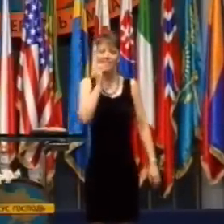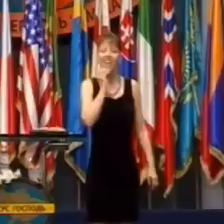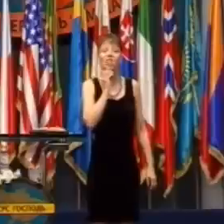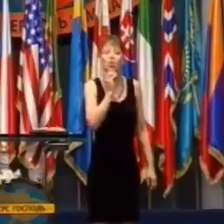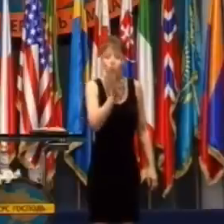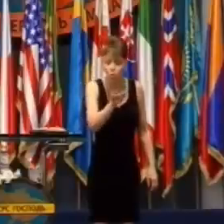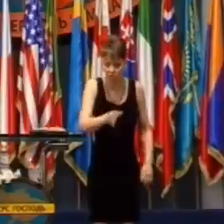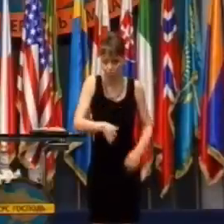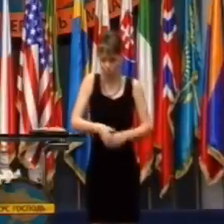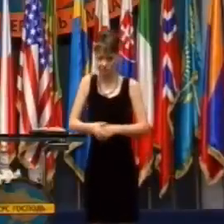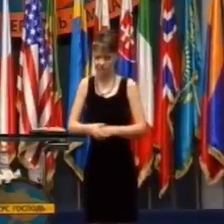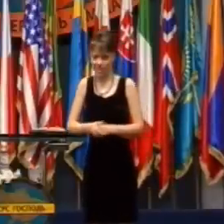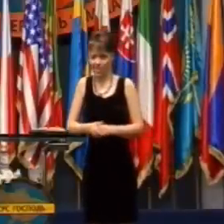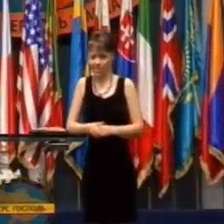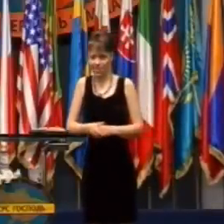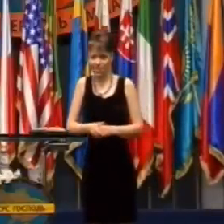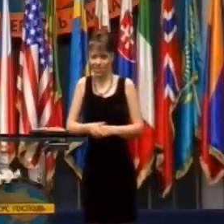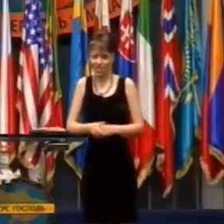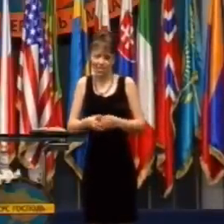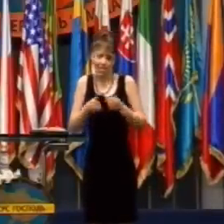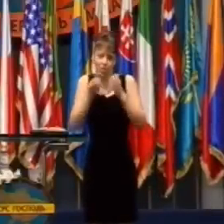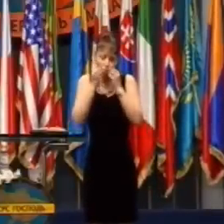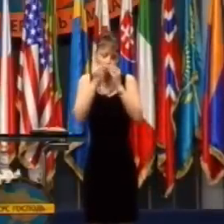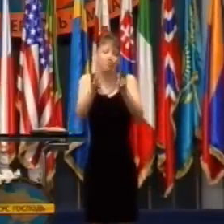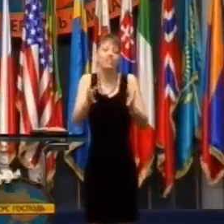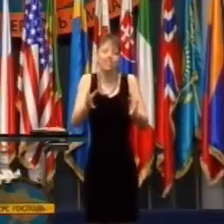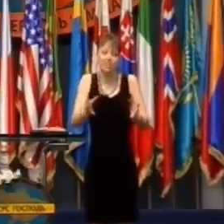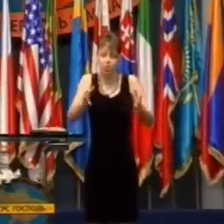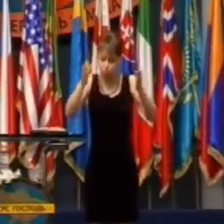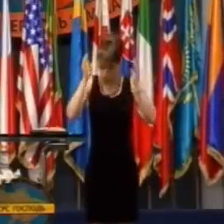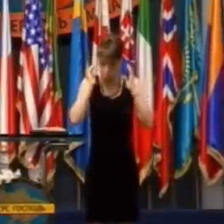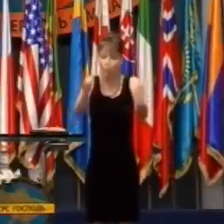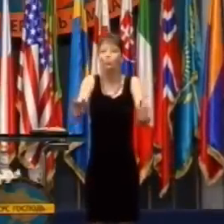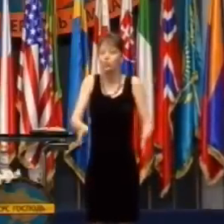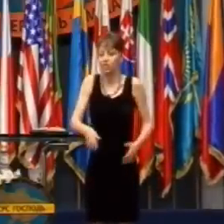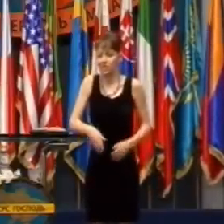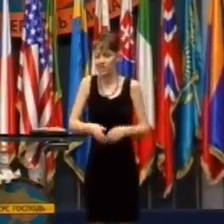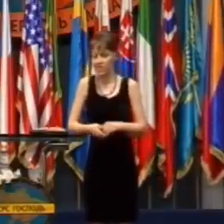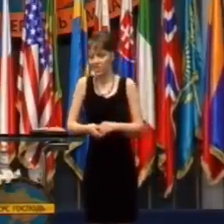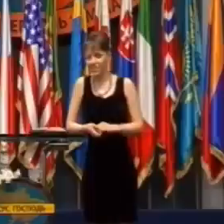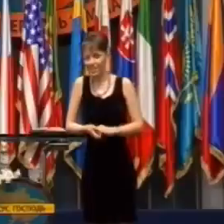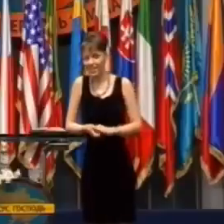Takže keď otvorím svoje ústa, tak to je to, čo z nich víde.